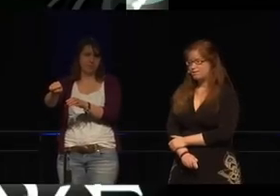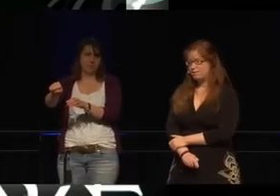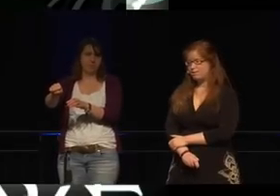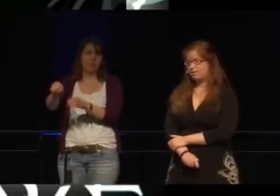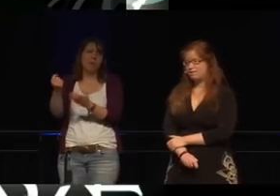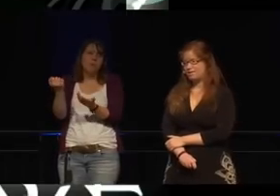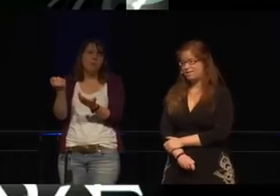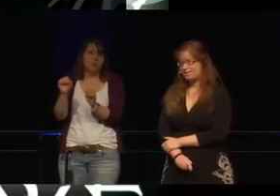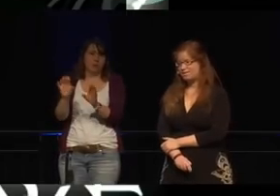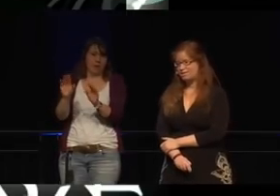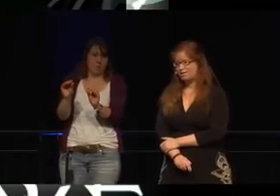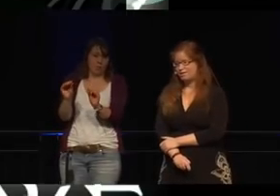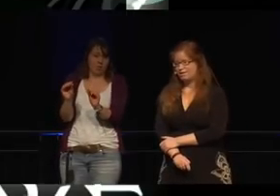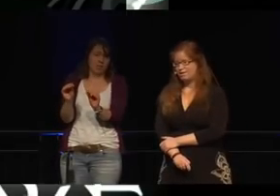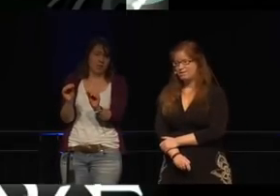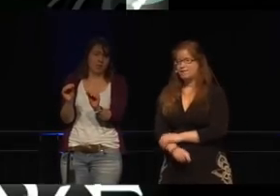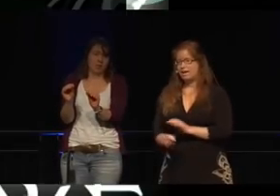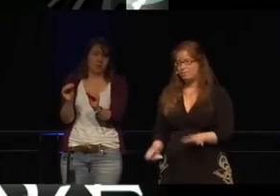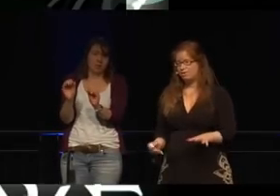möglich machen konnten,